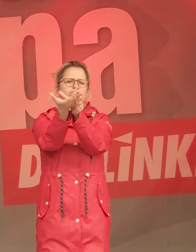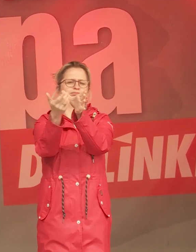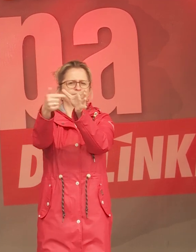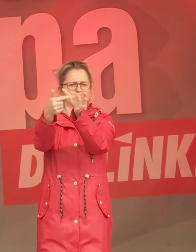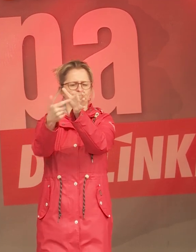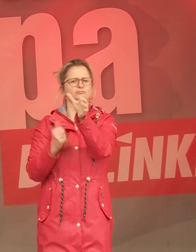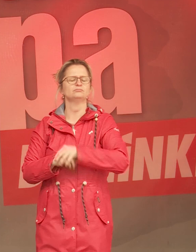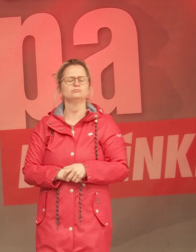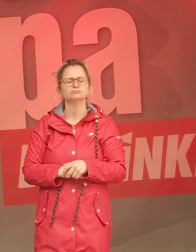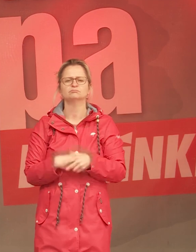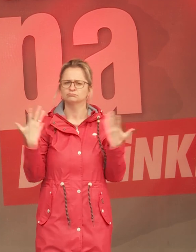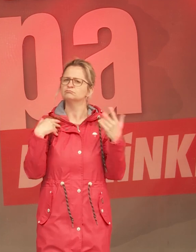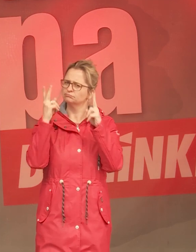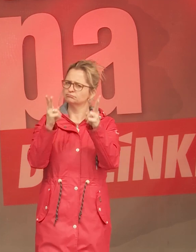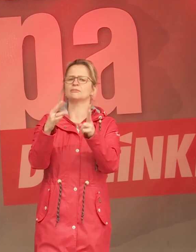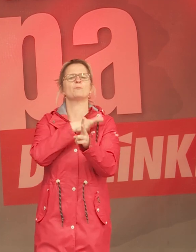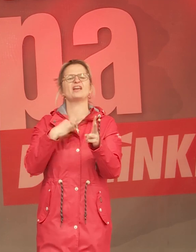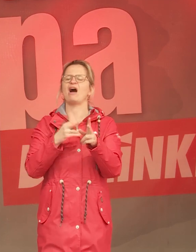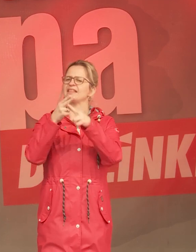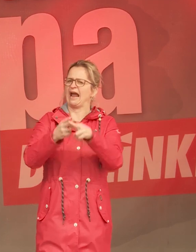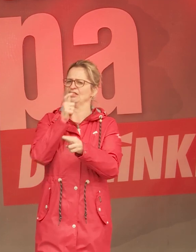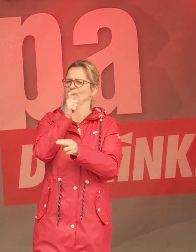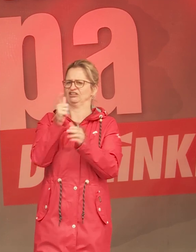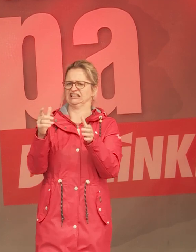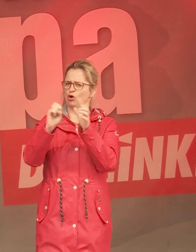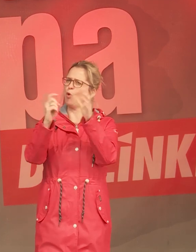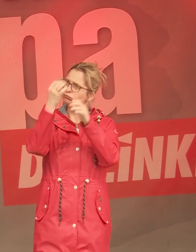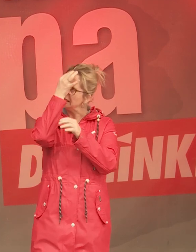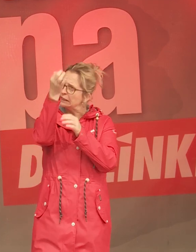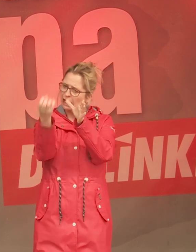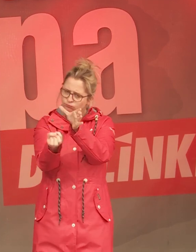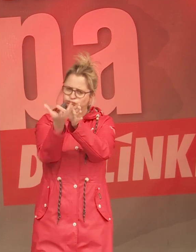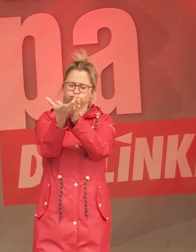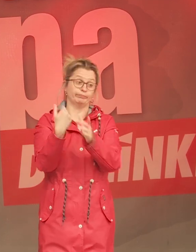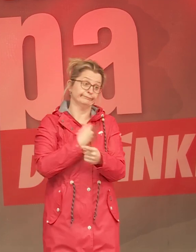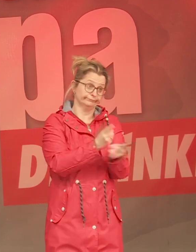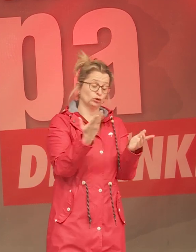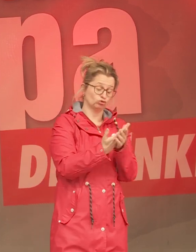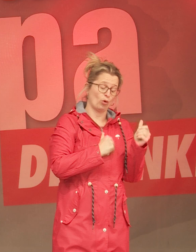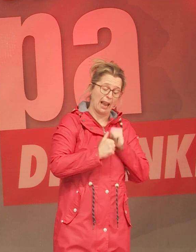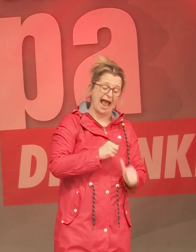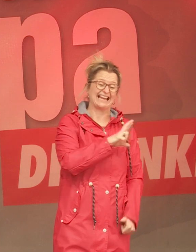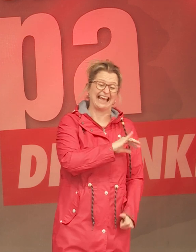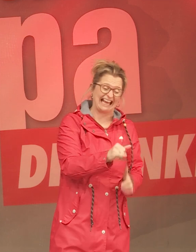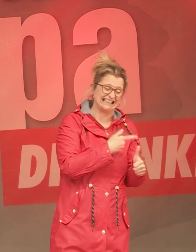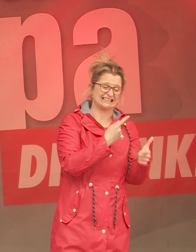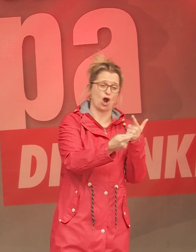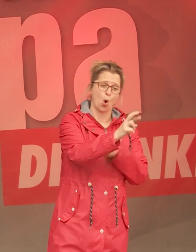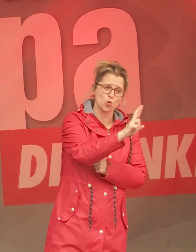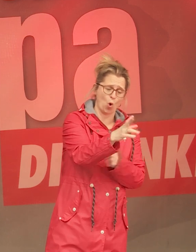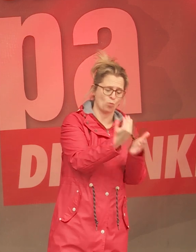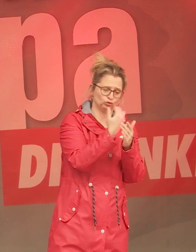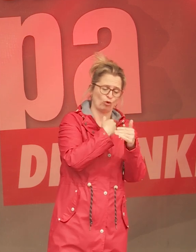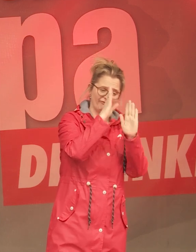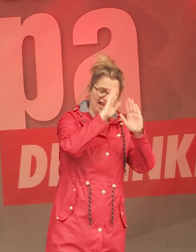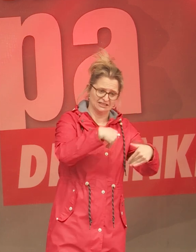Ist auch egal, wie das heißt. Also eine private Rentenversicherung. Und wir in Deutschland sind ja schon, wie soll ich sagen, leidgeprüft von Riester und Rürop. Wir wissen